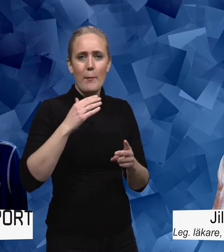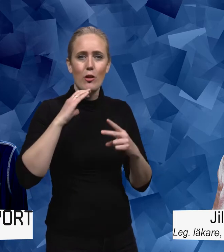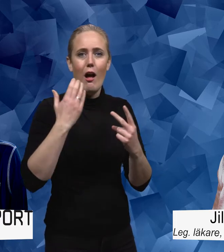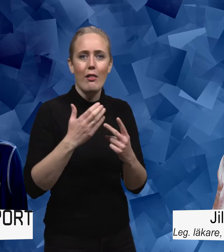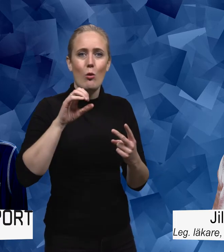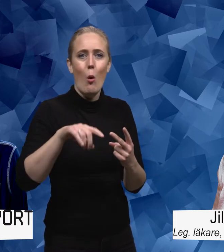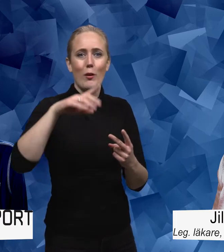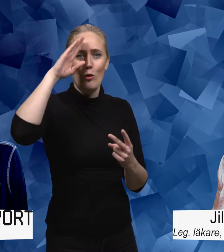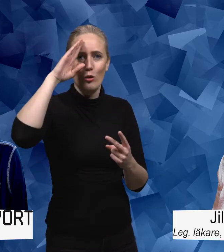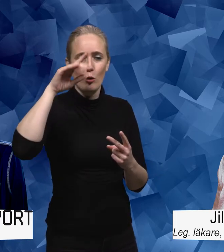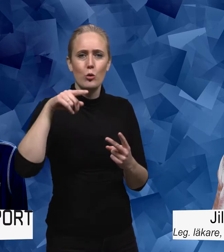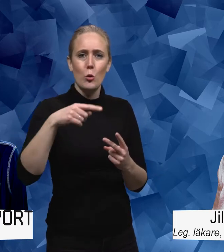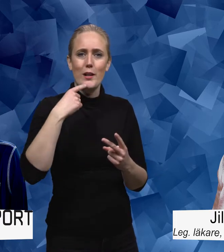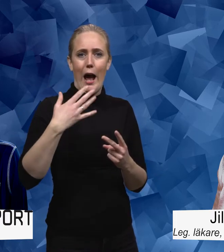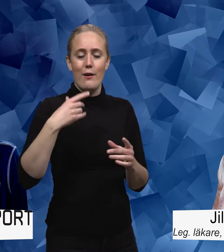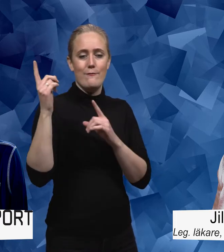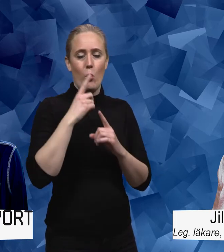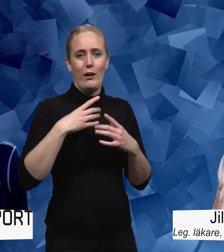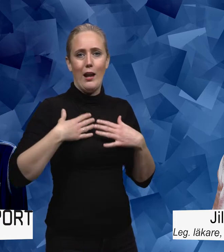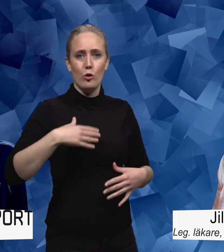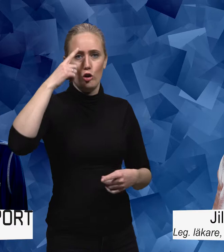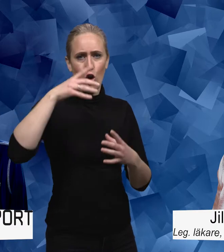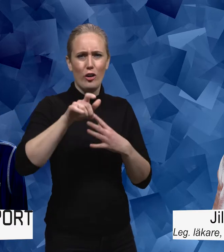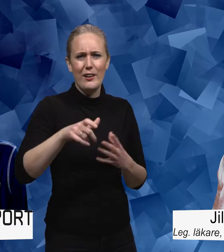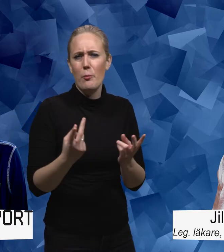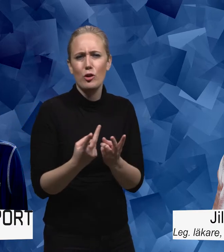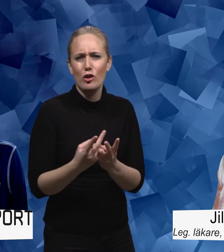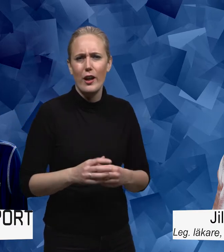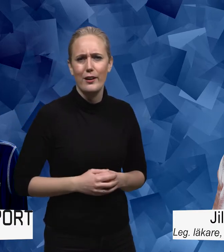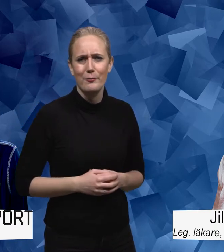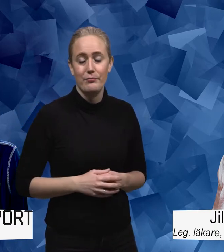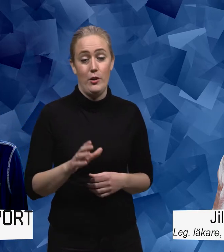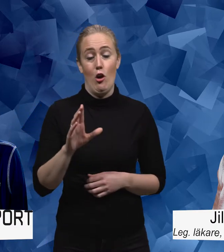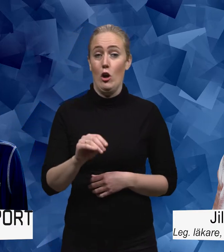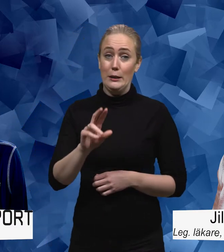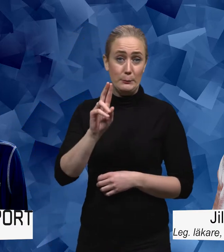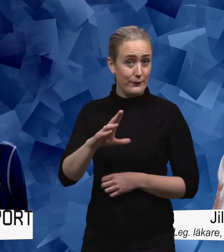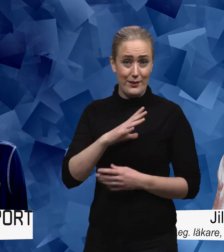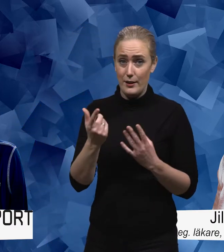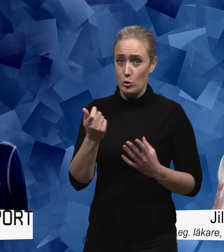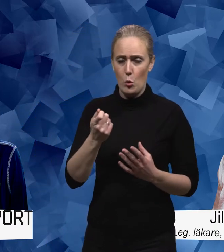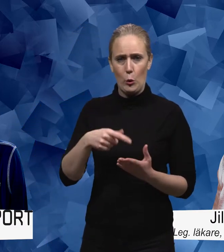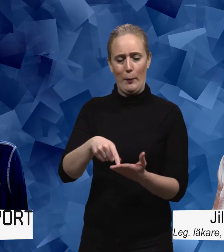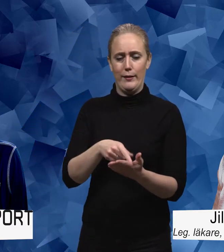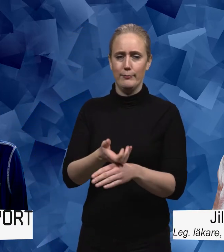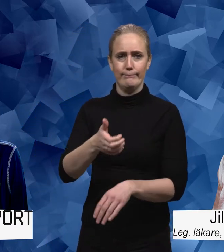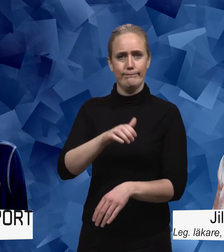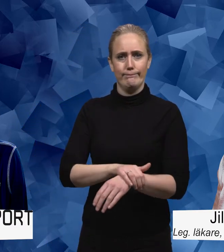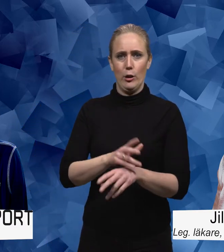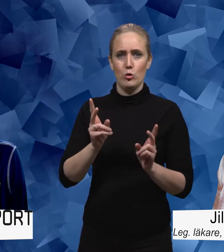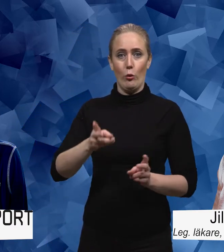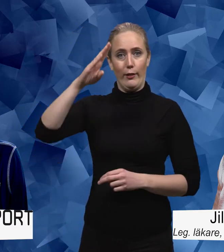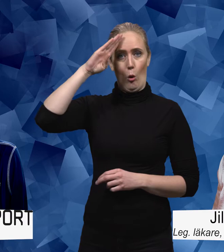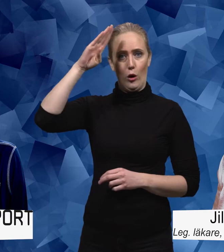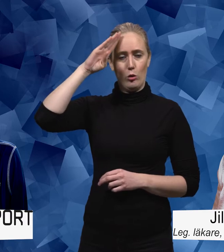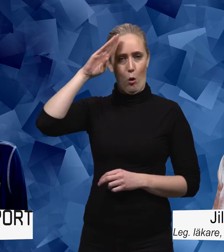folkhälsopsykiatriker. Vad är det? Ja, vad är det? Egentligen så finns det ingen sån specialitet eller en sån variant av att